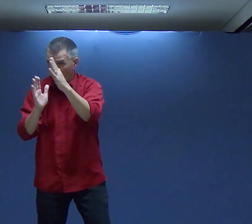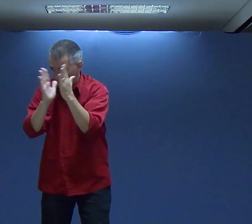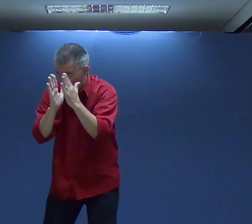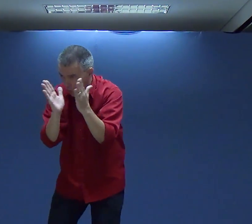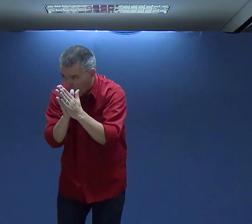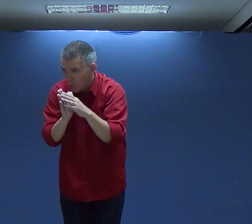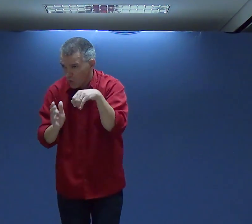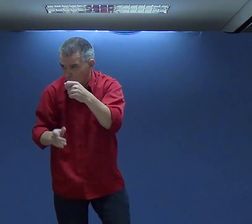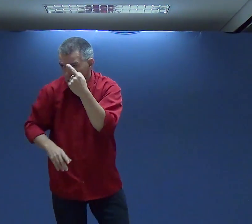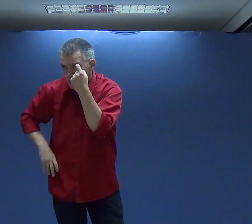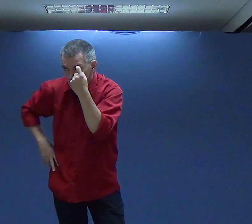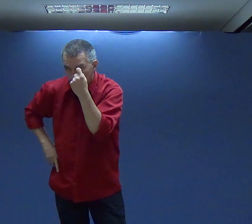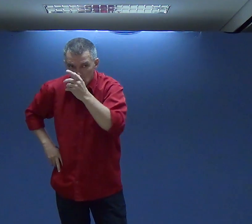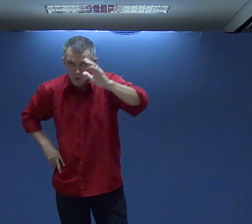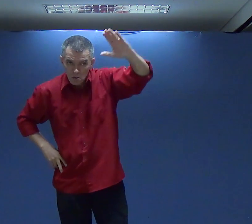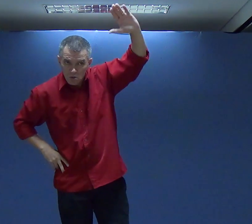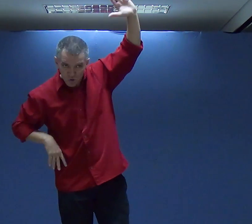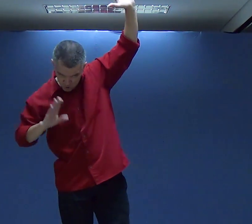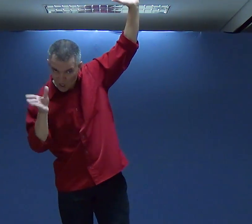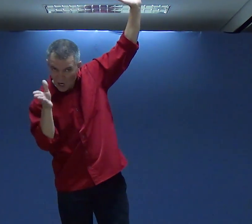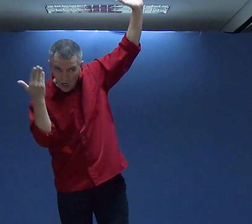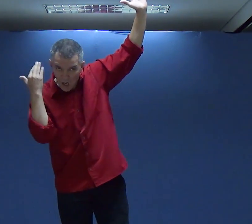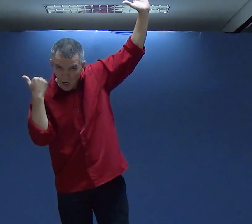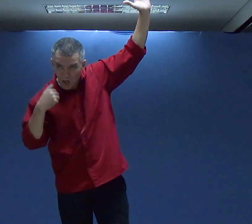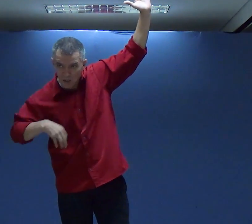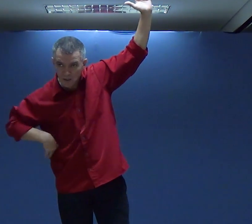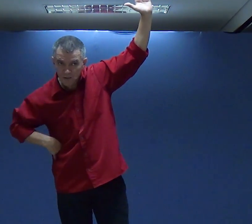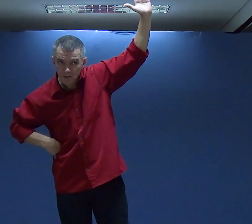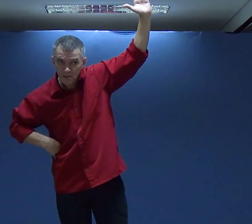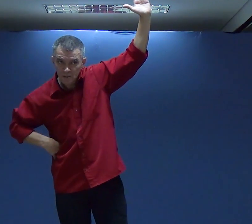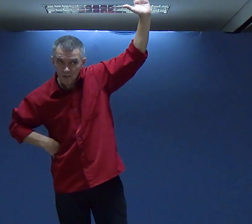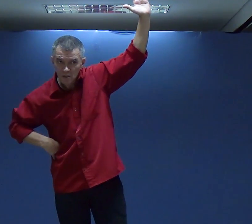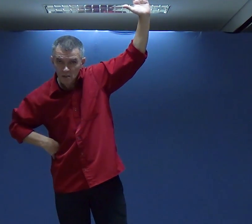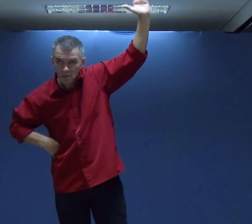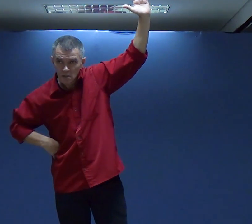É impactado Por isso? Você já orou Por mim? Já?